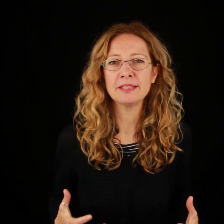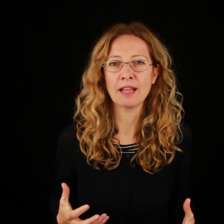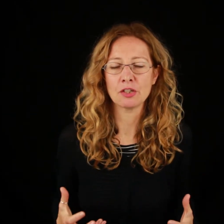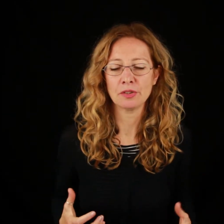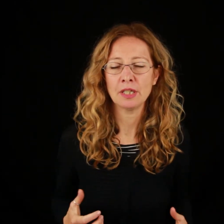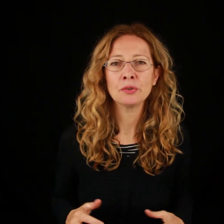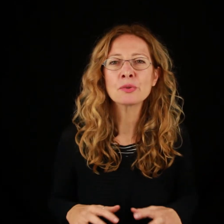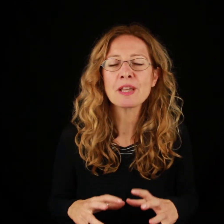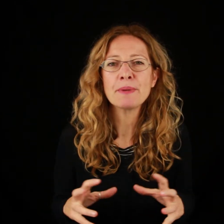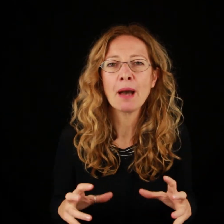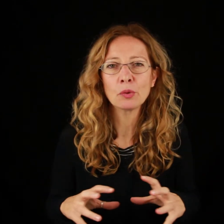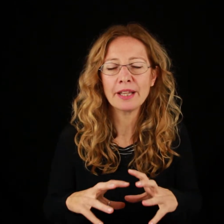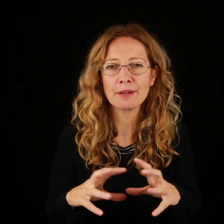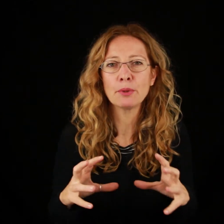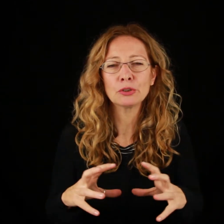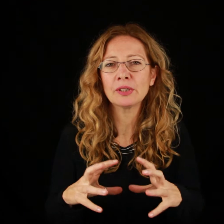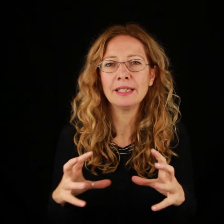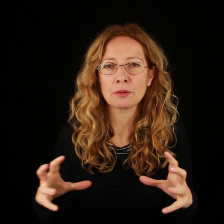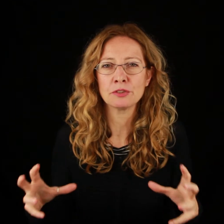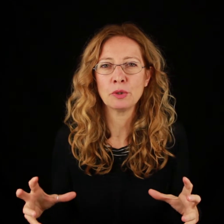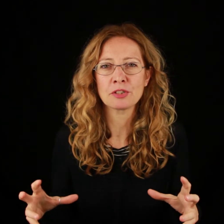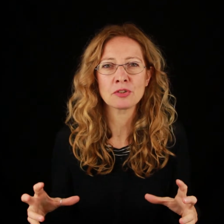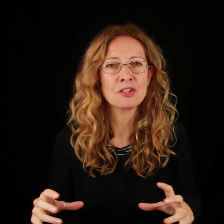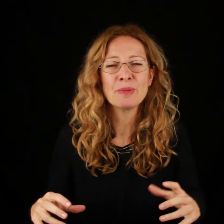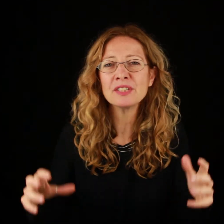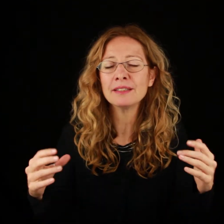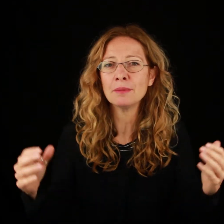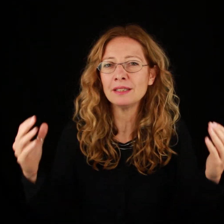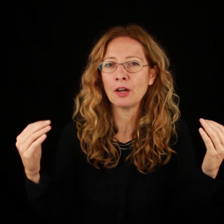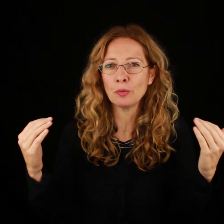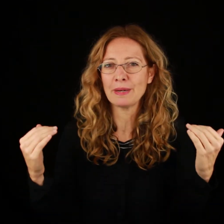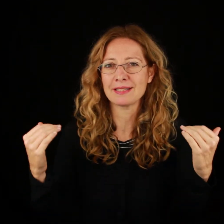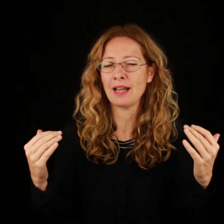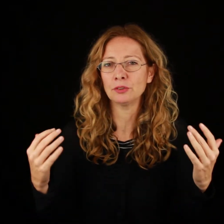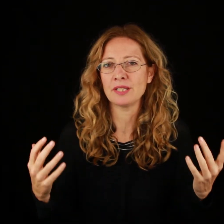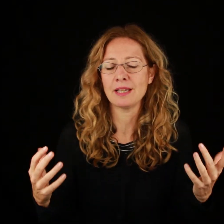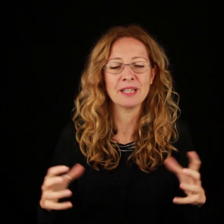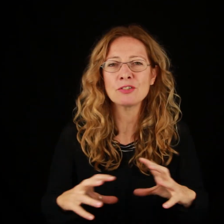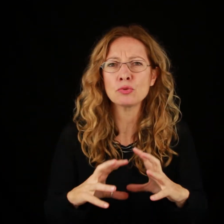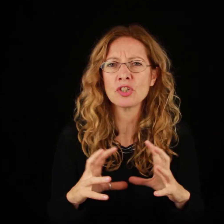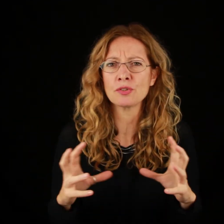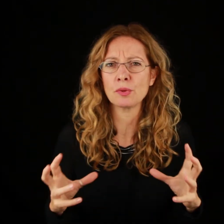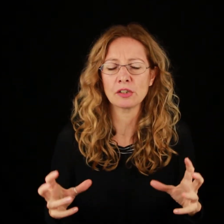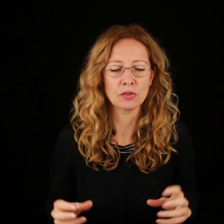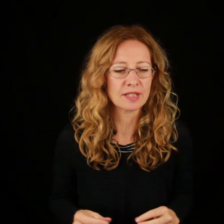disagio, noi non sappiamo qual è il rapporto che lega questi due personaggi, ma evidentemente hanno un passato insieme, è successo qualcosa.